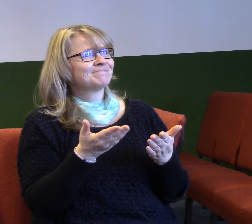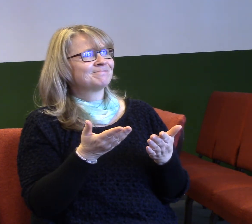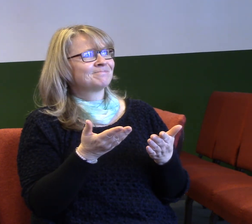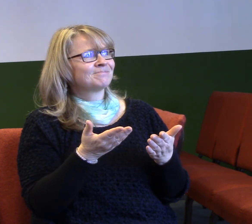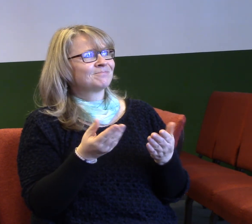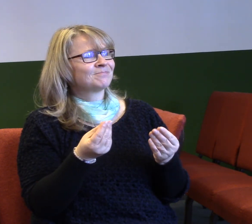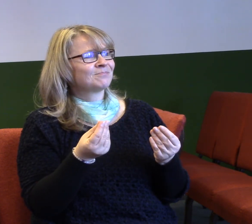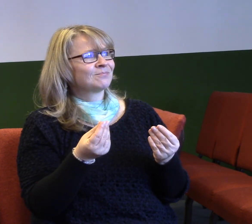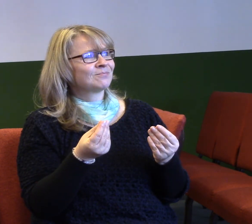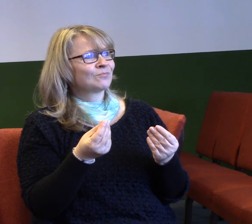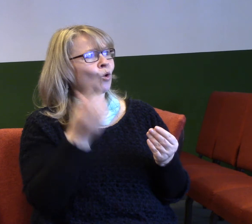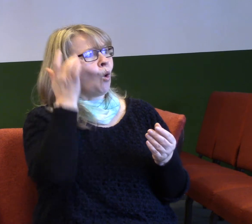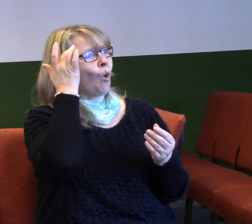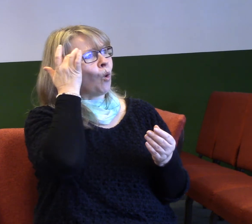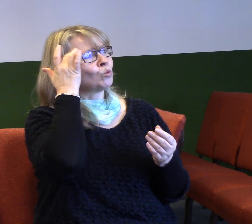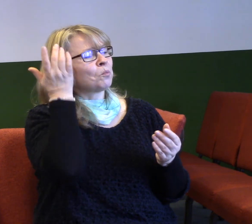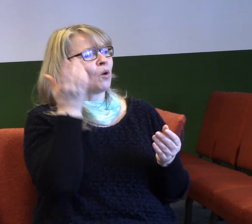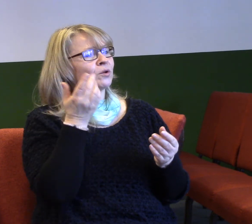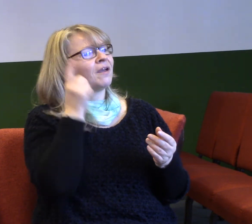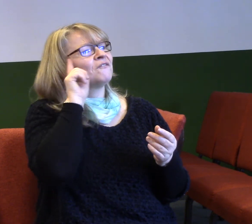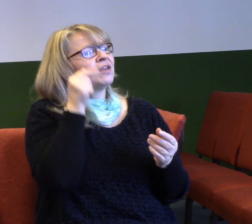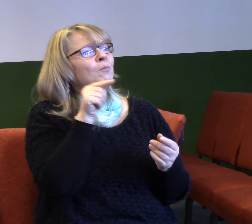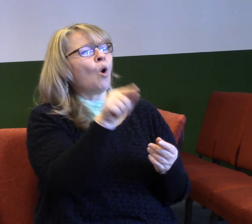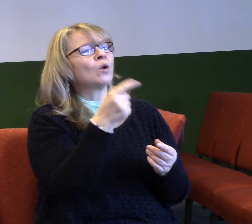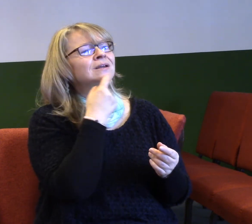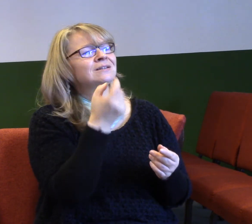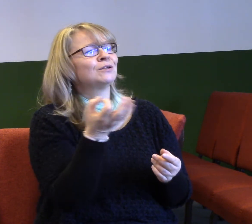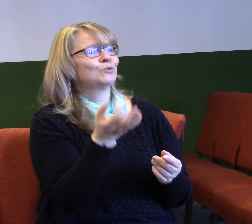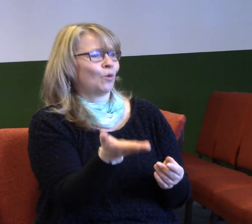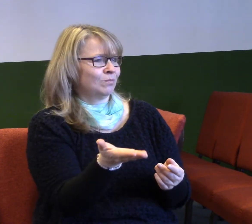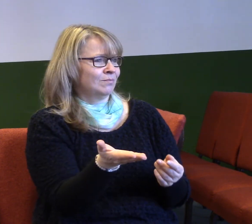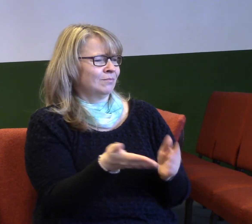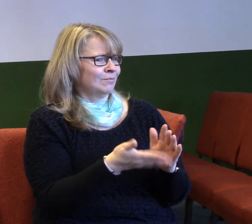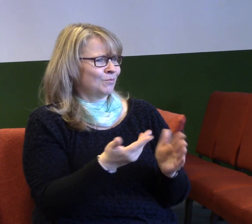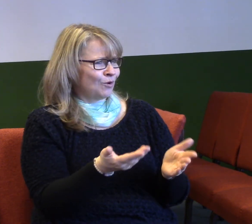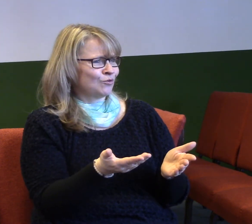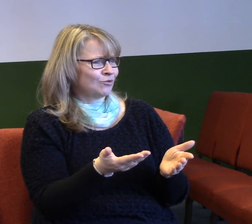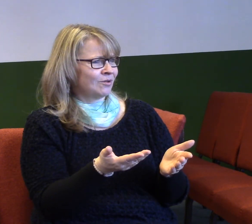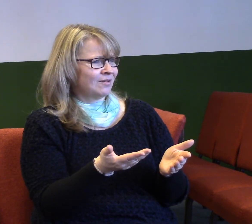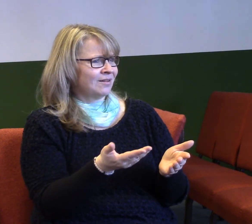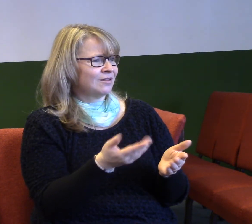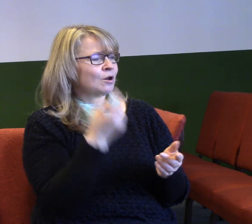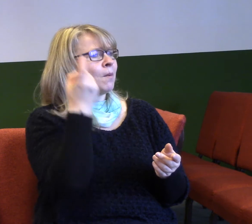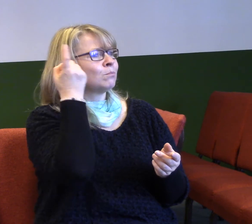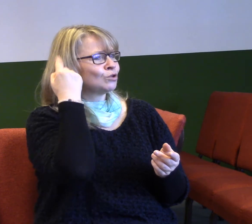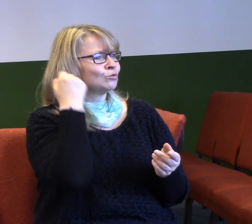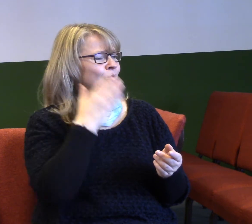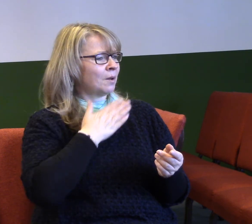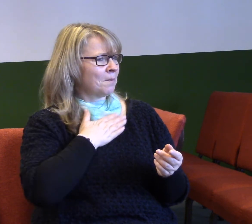jsme odborníky na motivy druhých lidí. Častokrát kvůli nějakému předsudku ty motivy